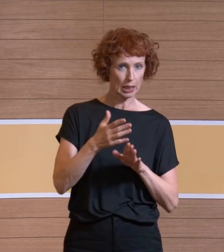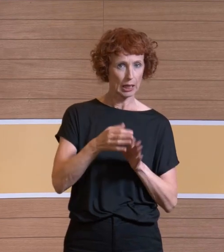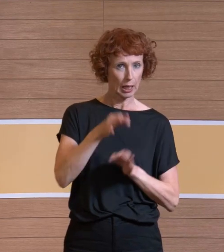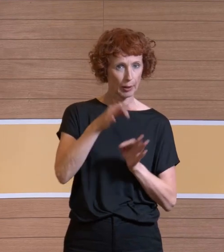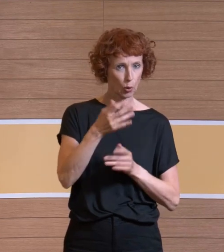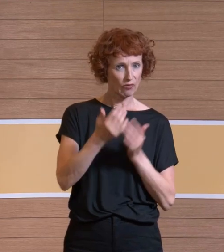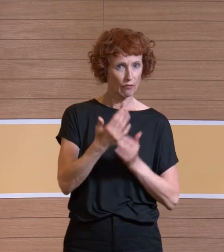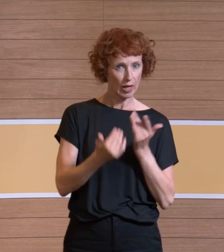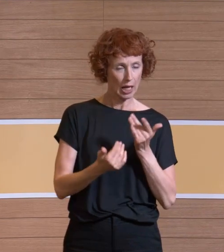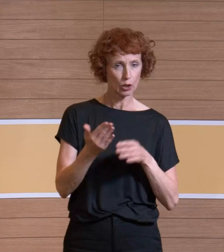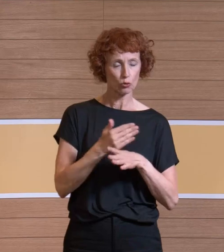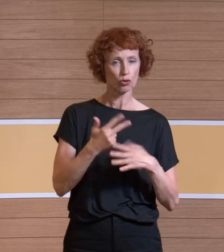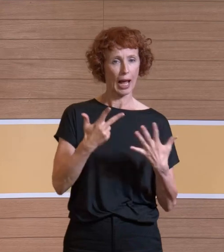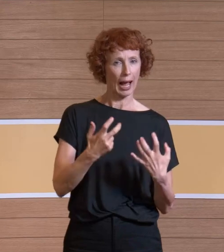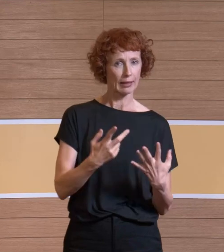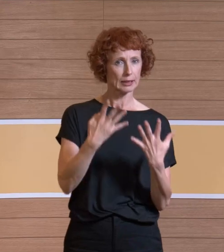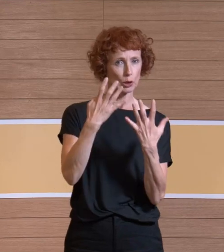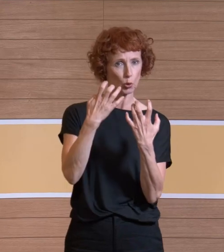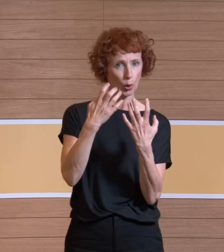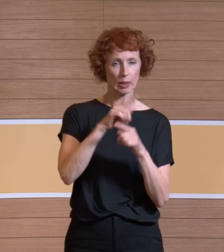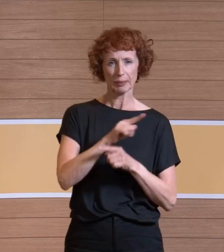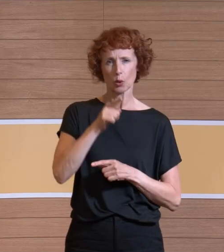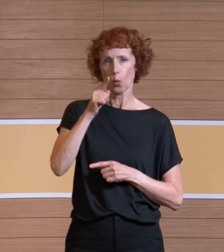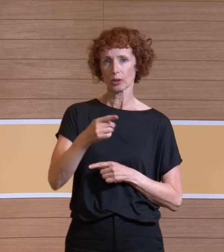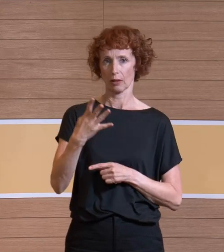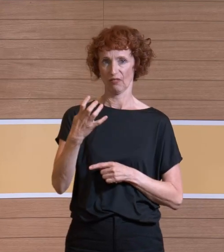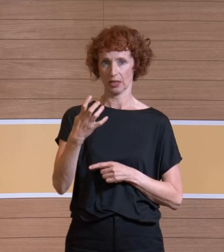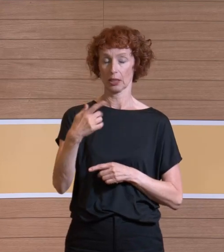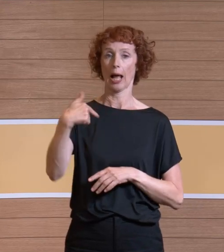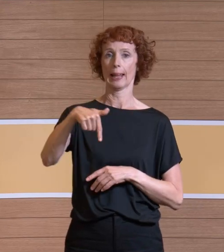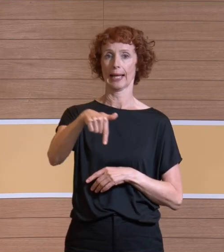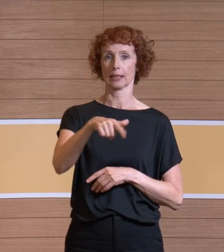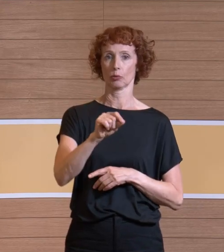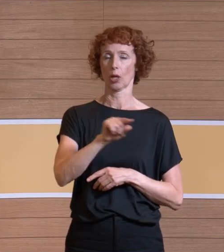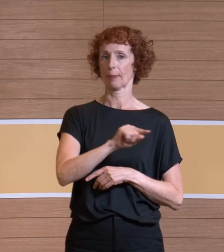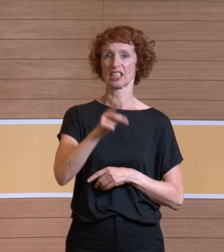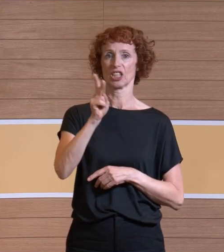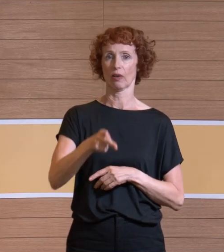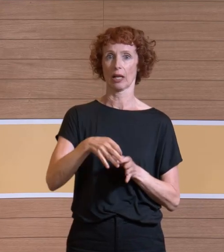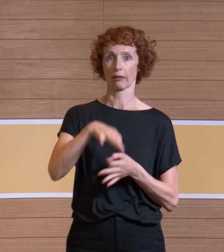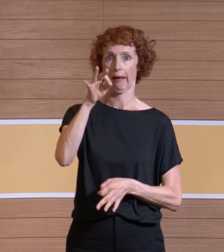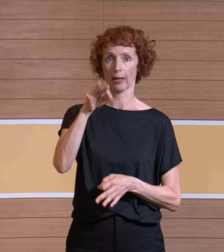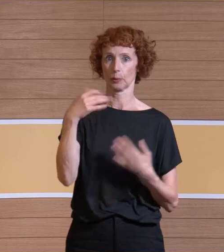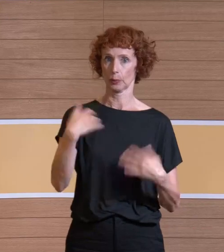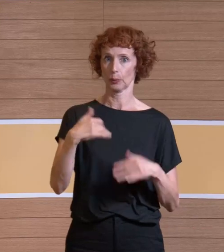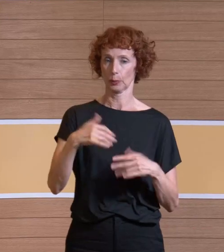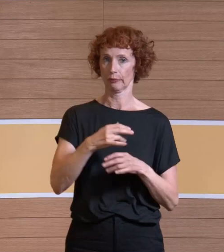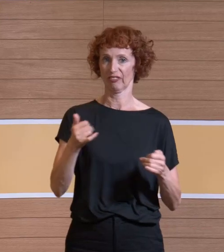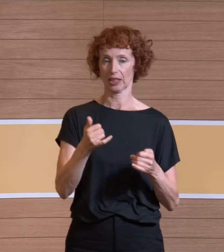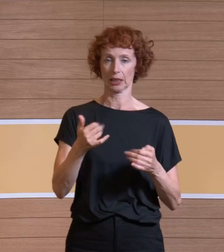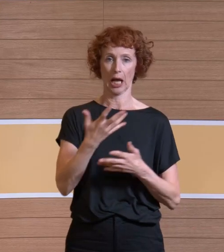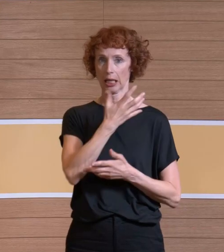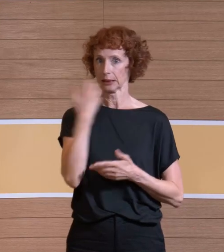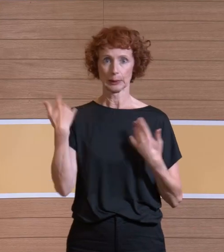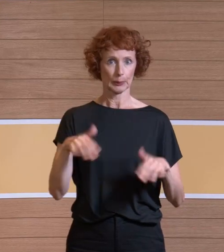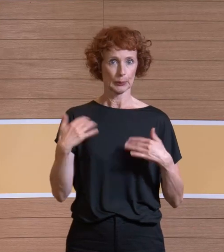zwischen 80, 90 bis zu 140 und beim Laser bis zu 200 Grad. Und dann wissen Sie, dieser Backofen wird die